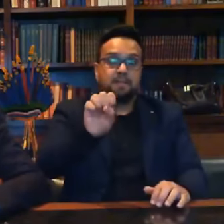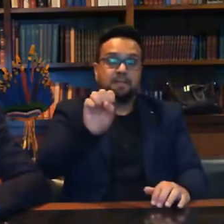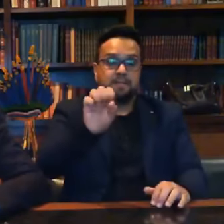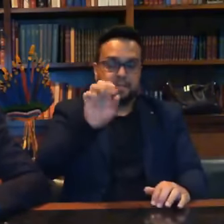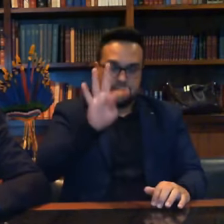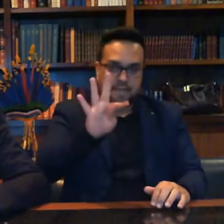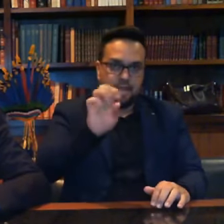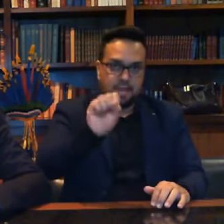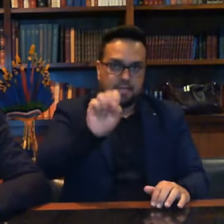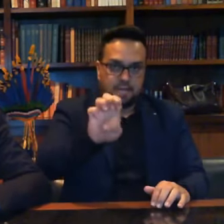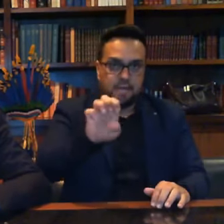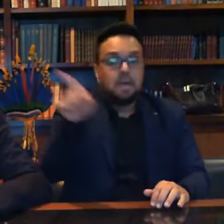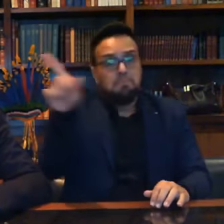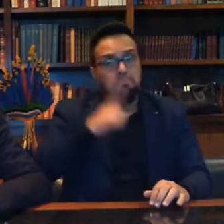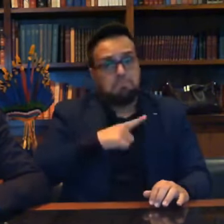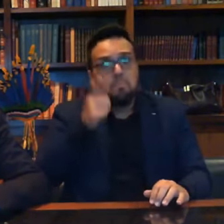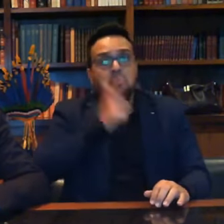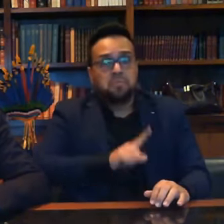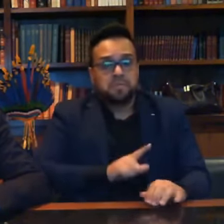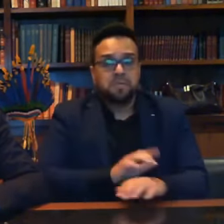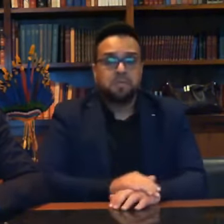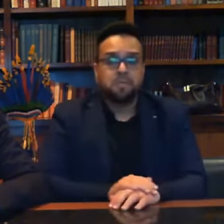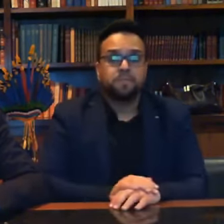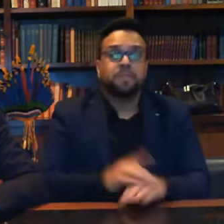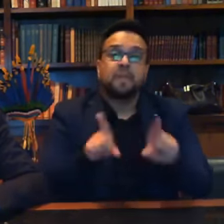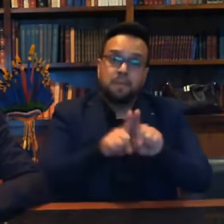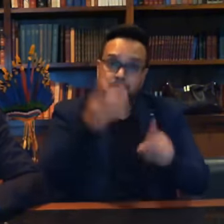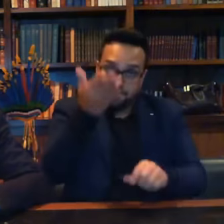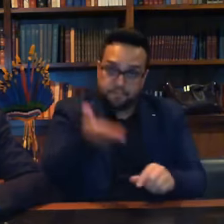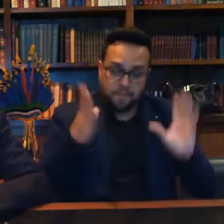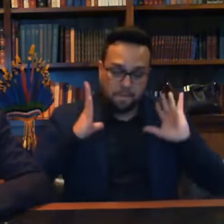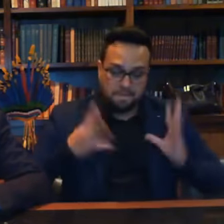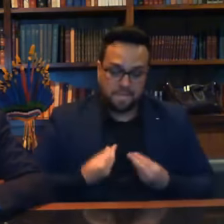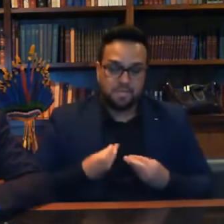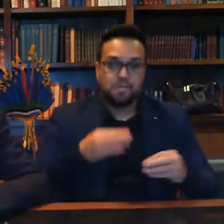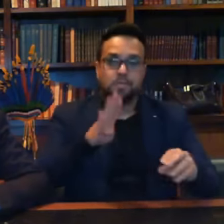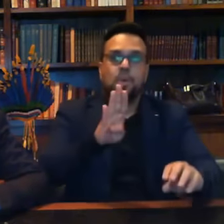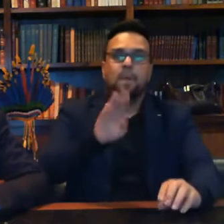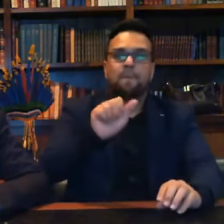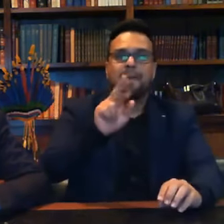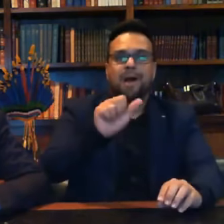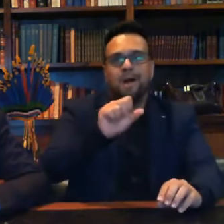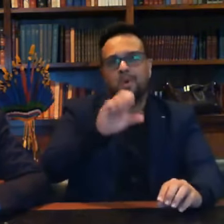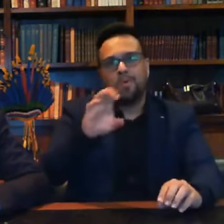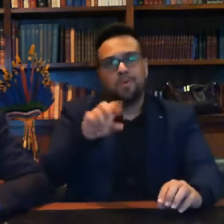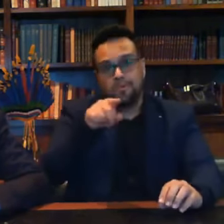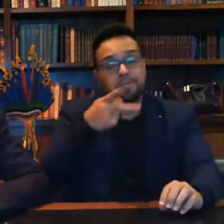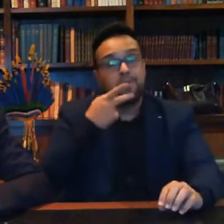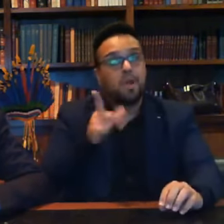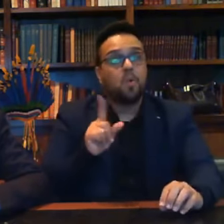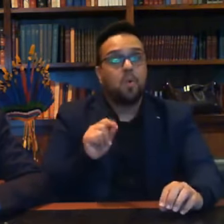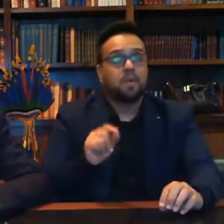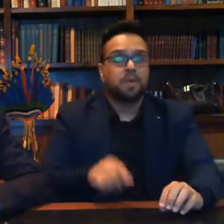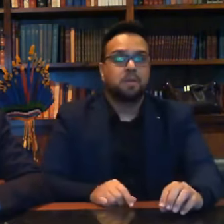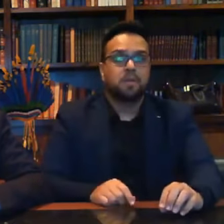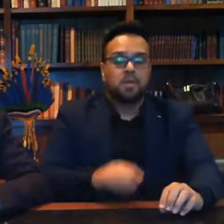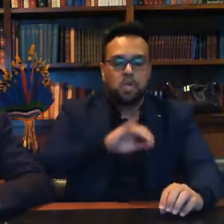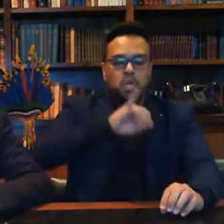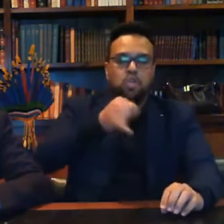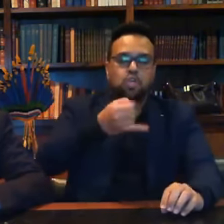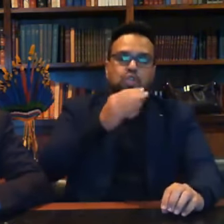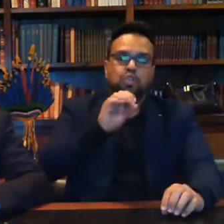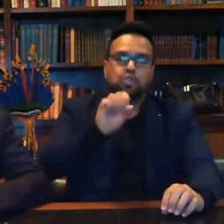Inclusive, ministro Barroso, uma das afirmações do senhor Giuseppe Giannini,